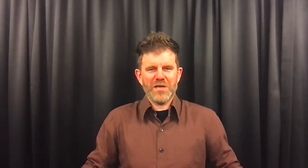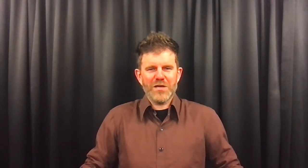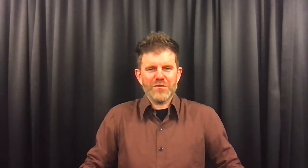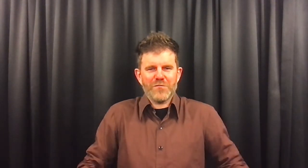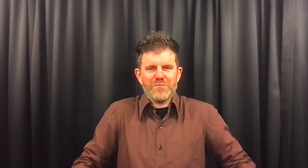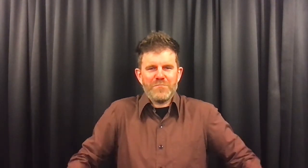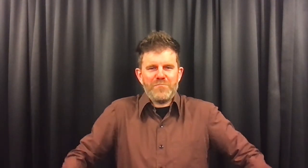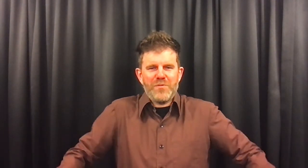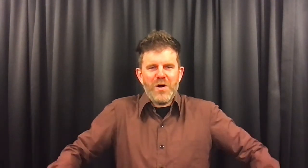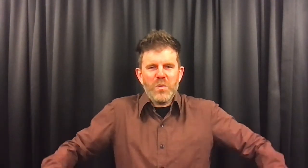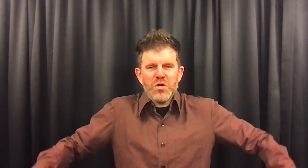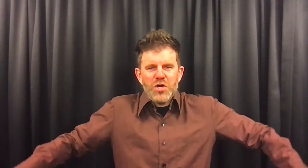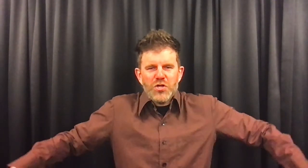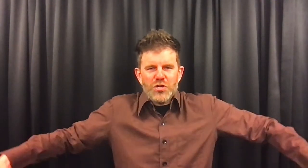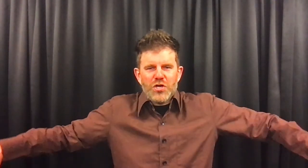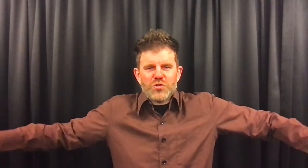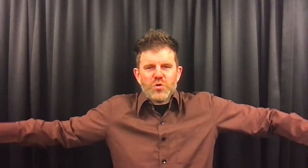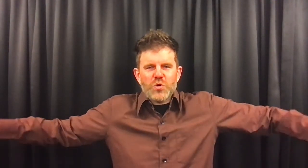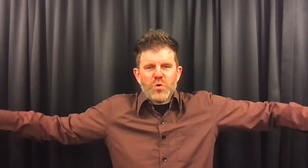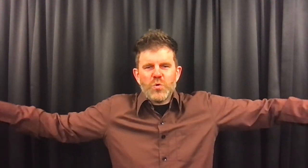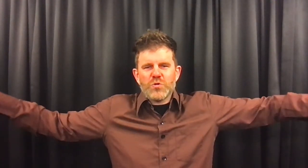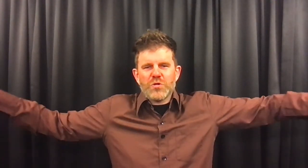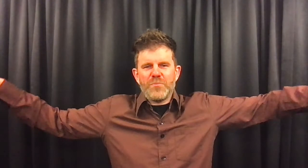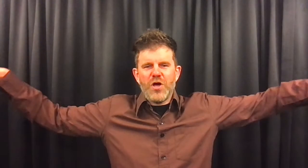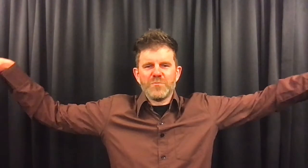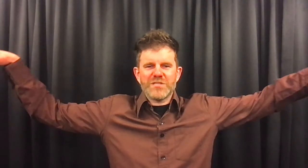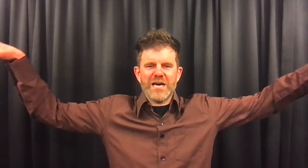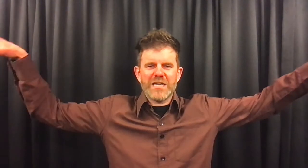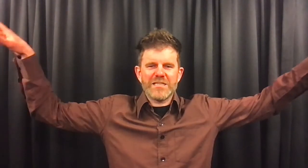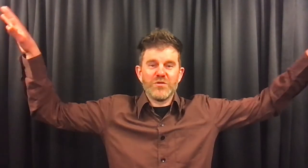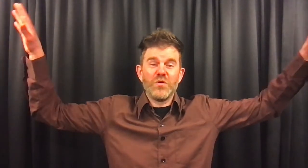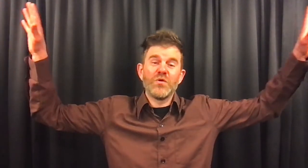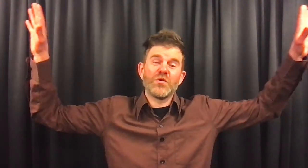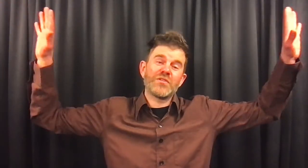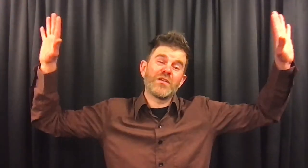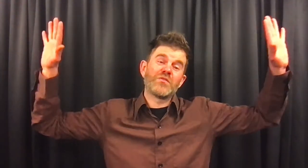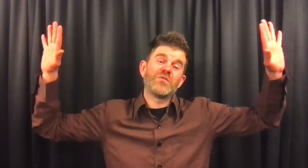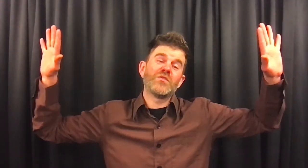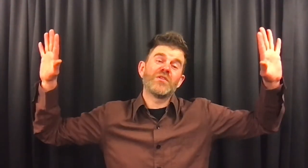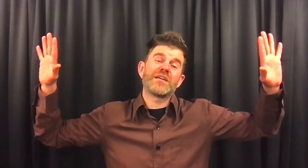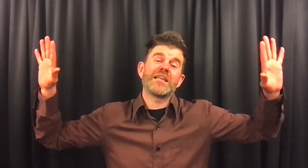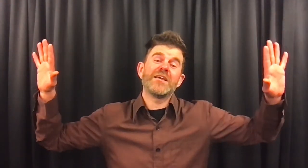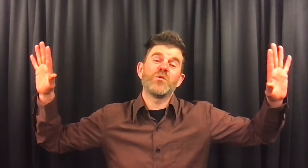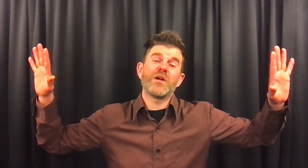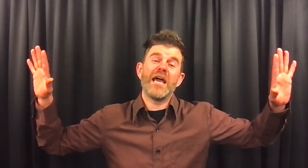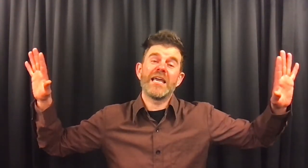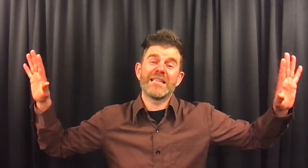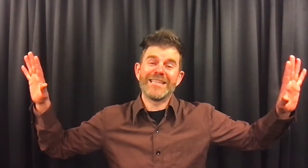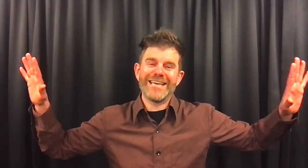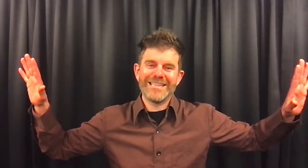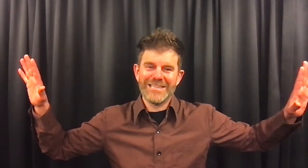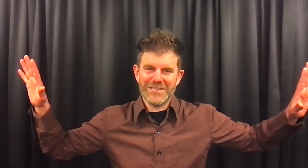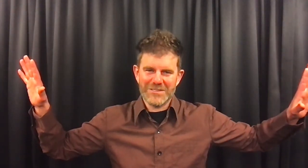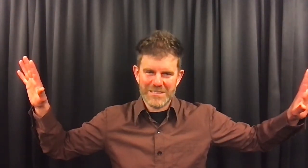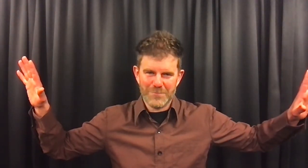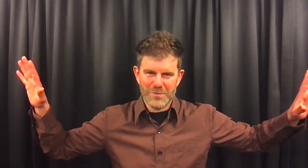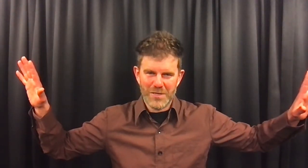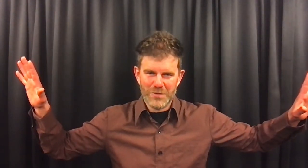eind kwam de pauw. Die deed zo'n grote pluimstaart in de lucht. En natuurlijk kreeg ook hij een denderend applaus.